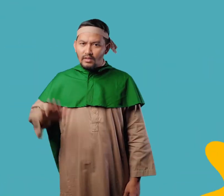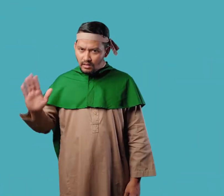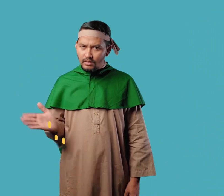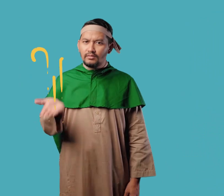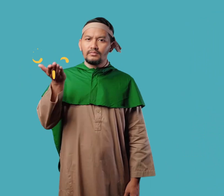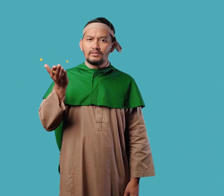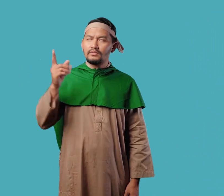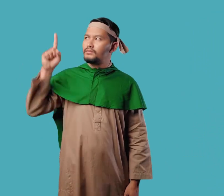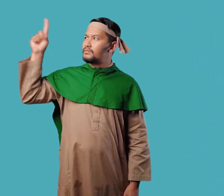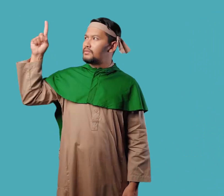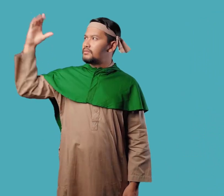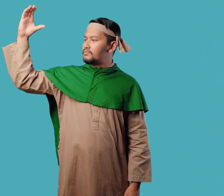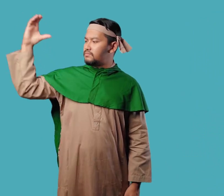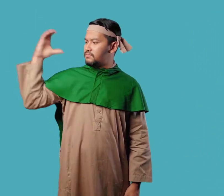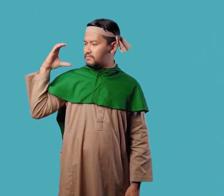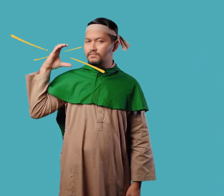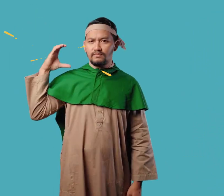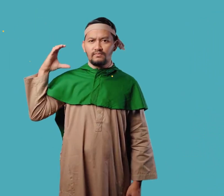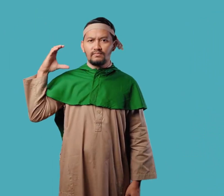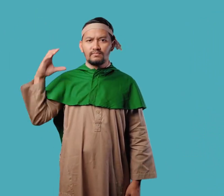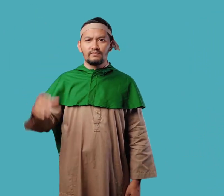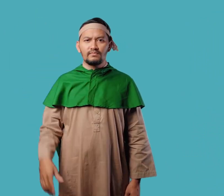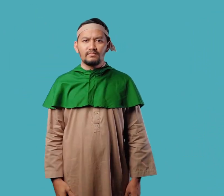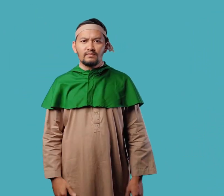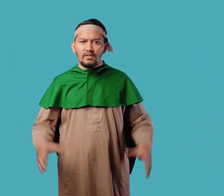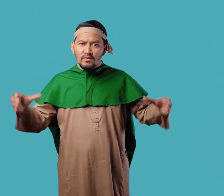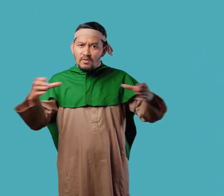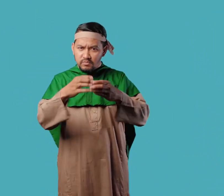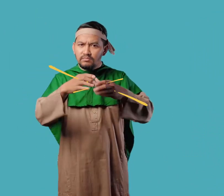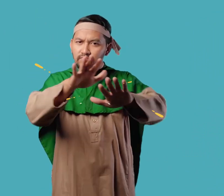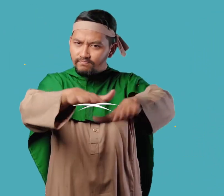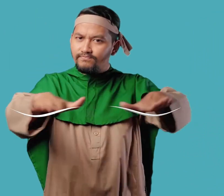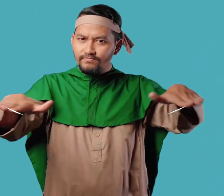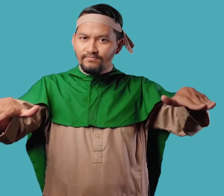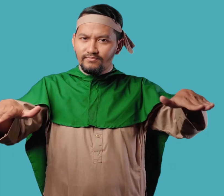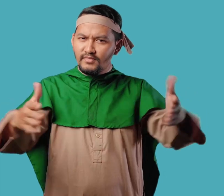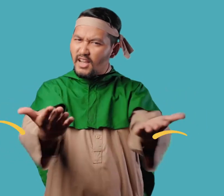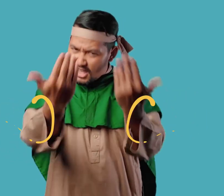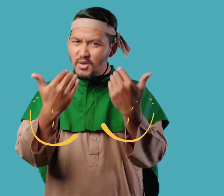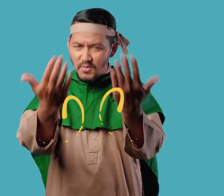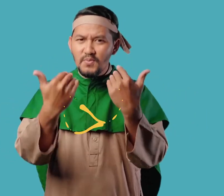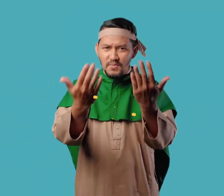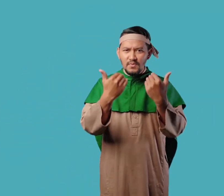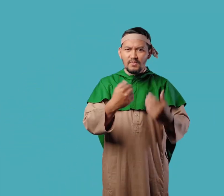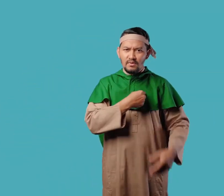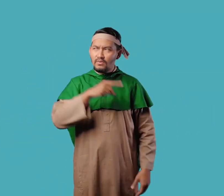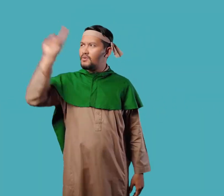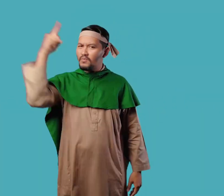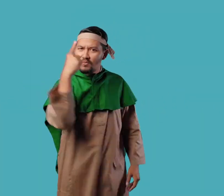Allah kemudian mengutus seorang Nabi Untuk mengajak Bani Israel kembali pada ajaran Tauhid yang